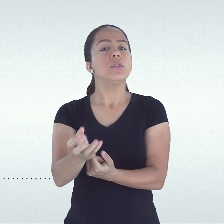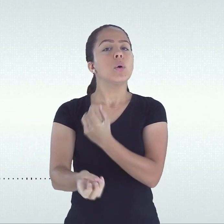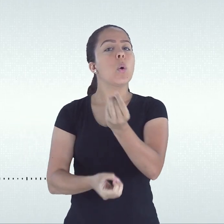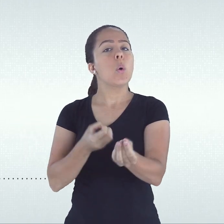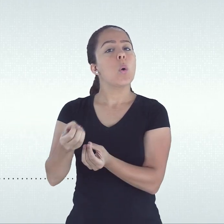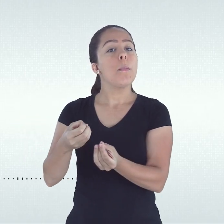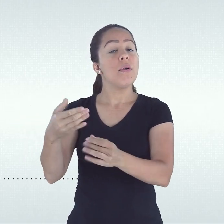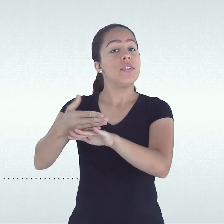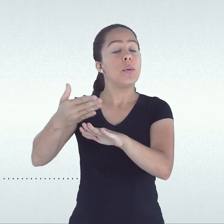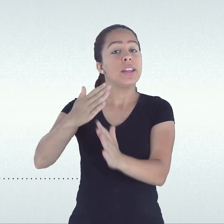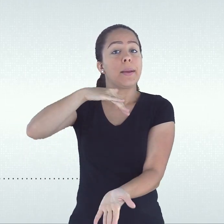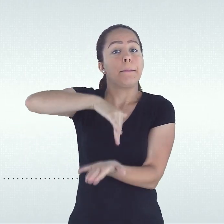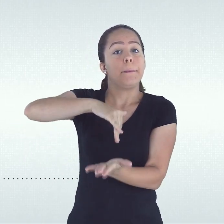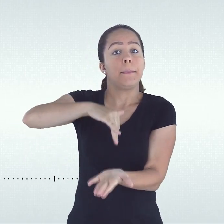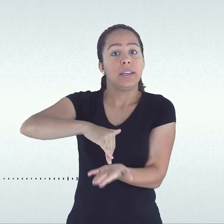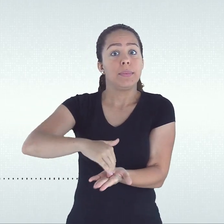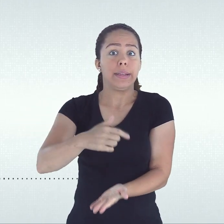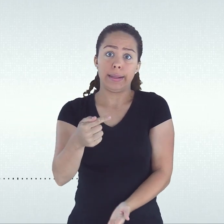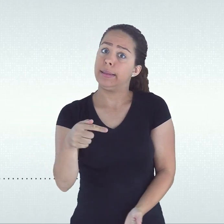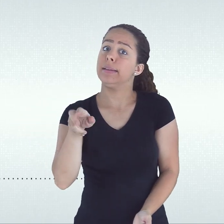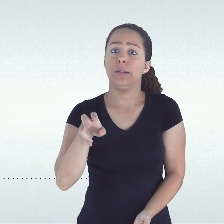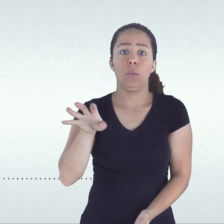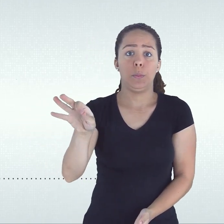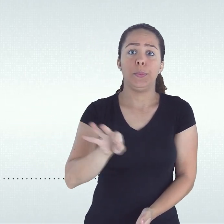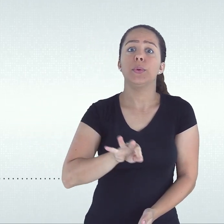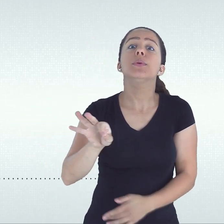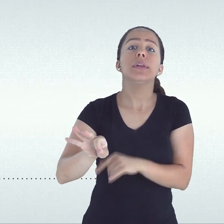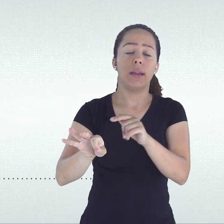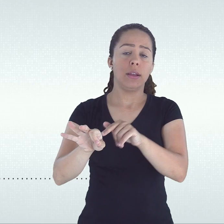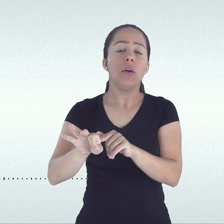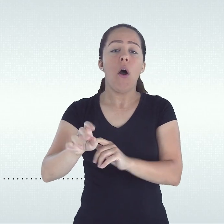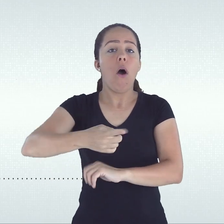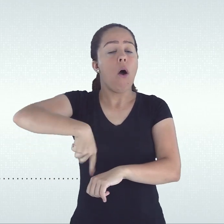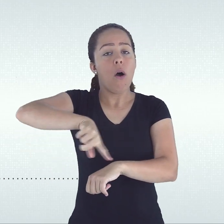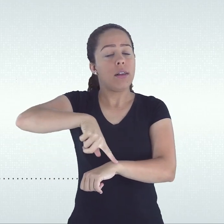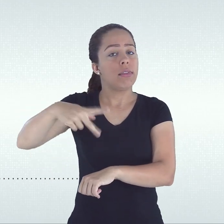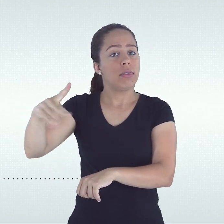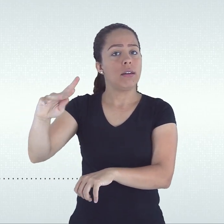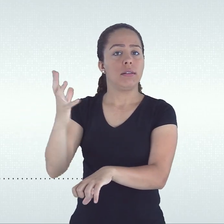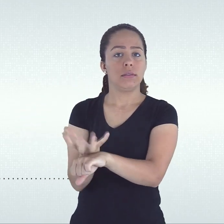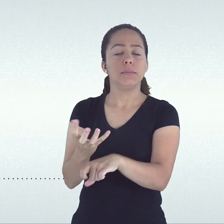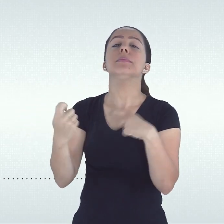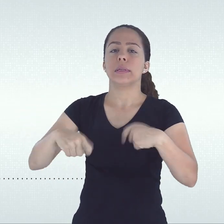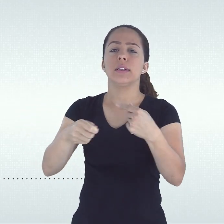do total de horas letivas para aprovação grifo nosso